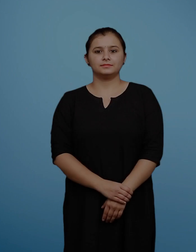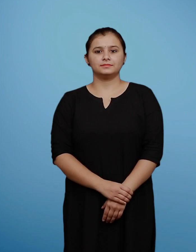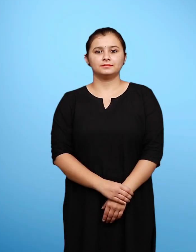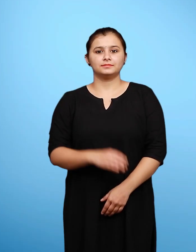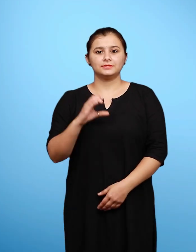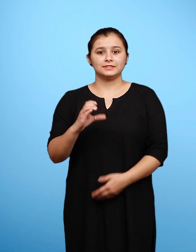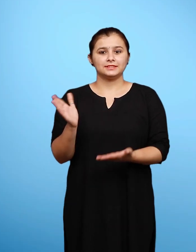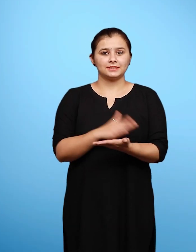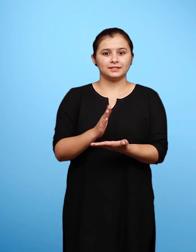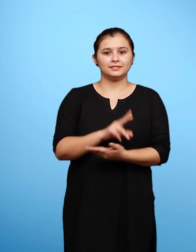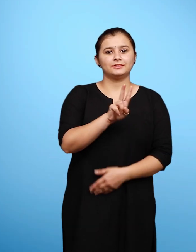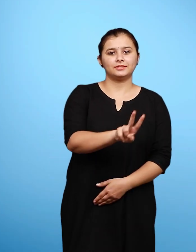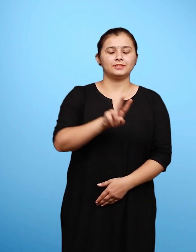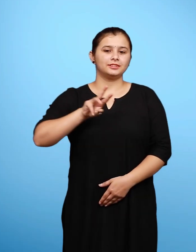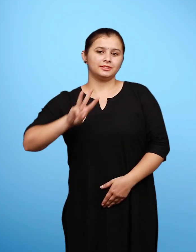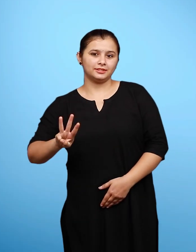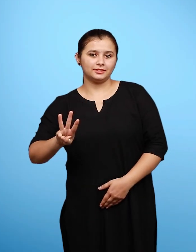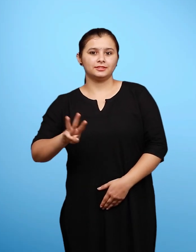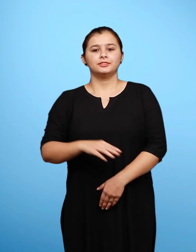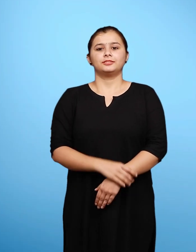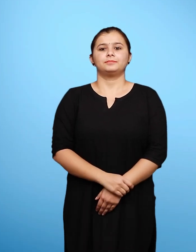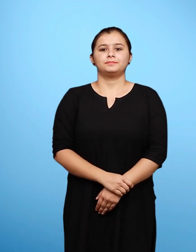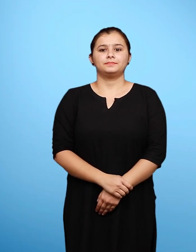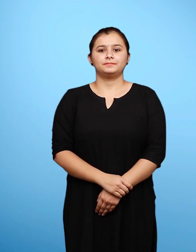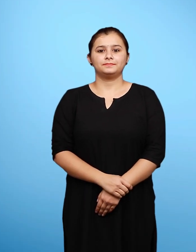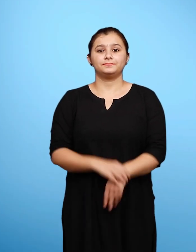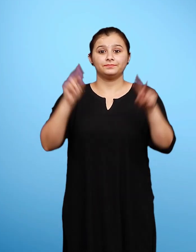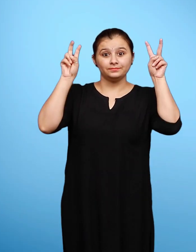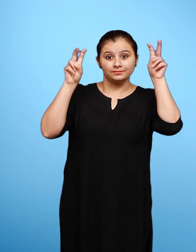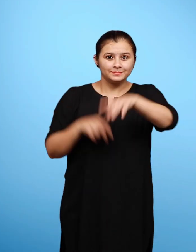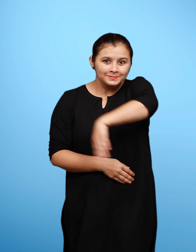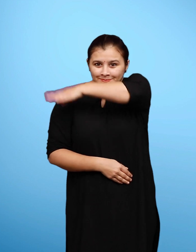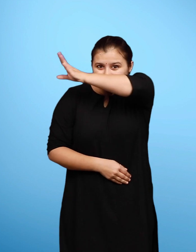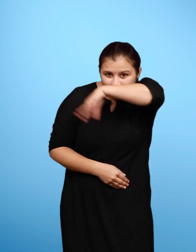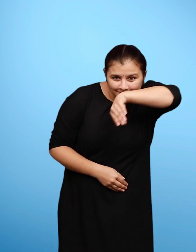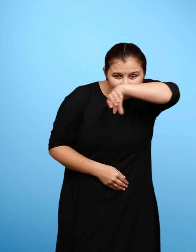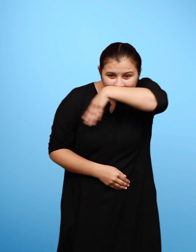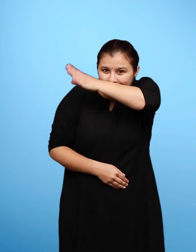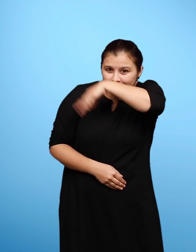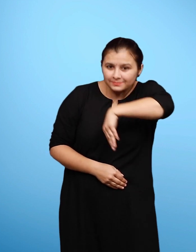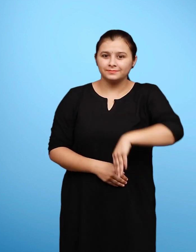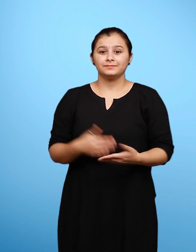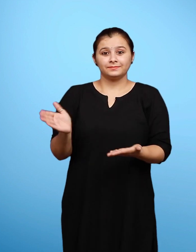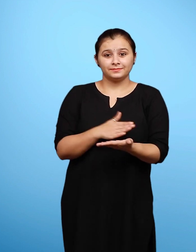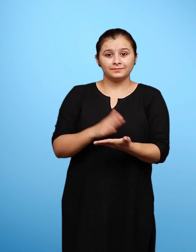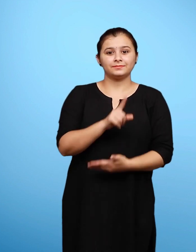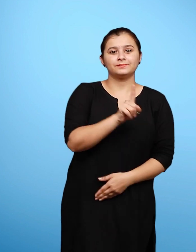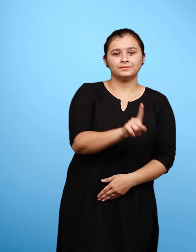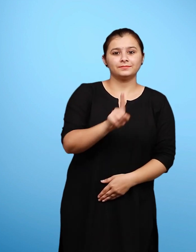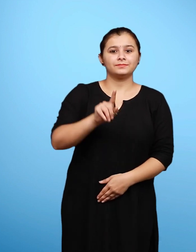तेश्वां पाठ हाथी प्रिष्ट संख्या एक